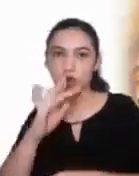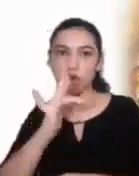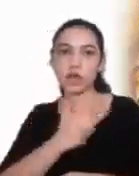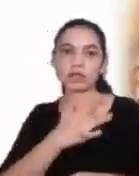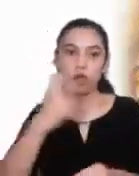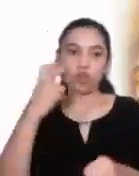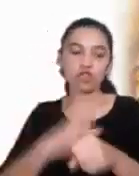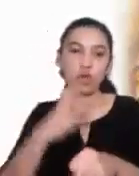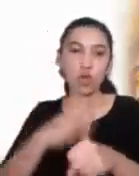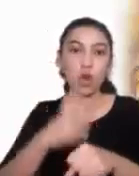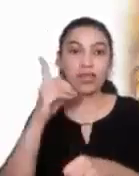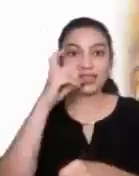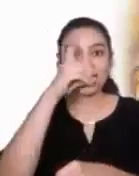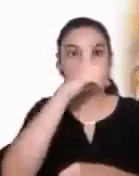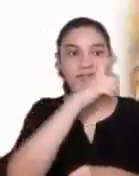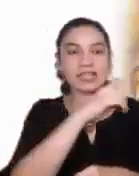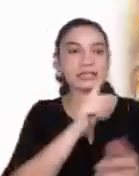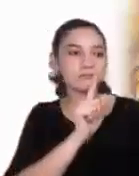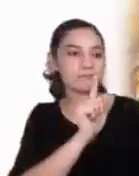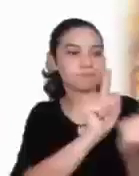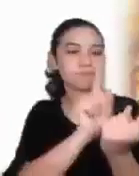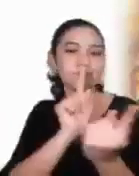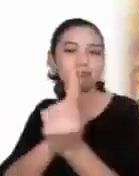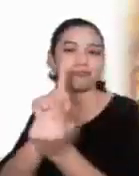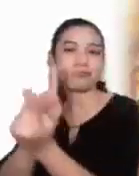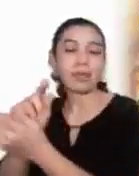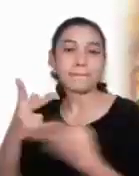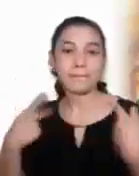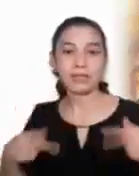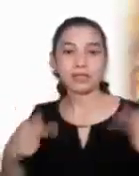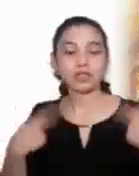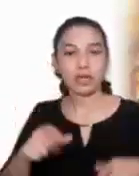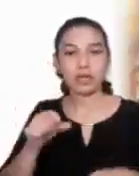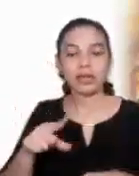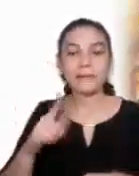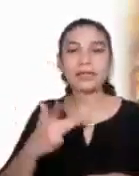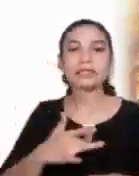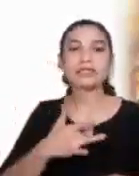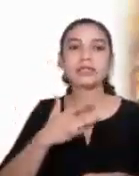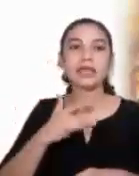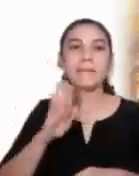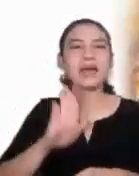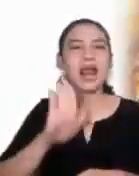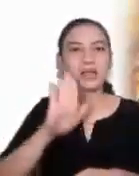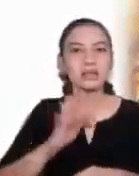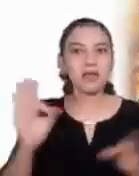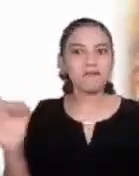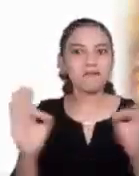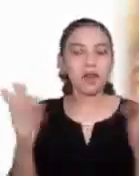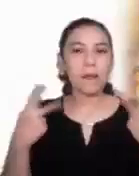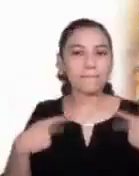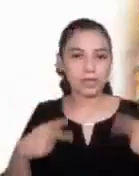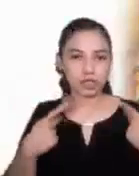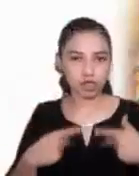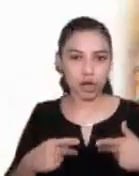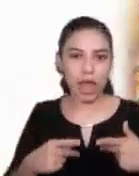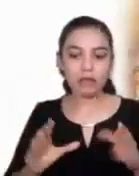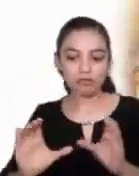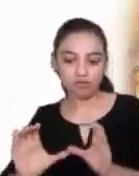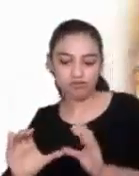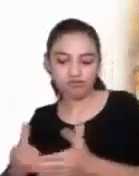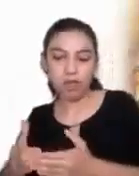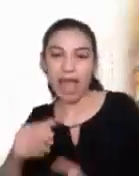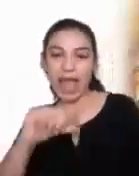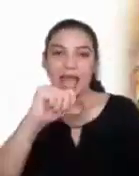dificulta las relaciones con los demás, enfría la fraternidad humana, nos cierra al